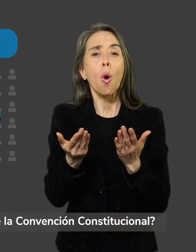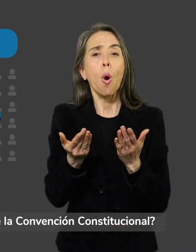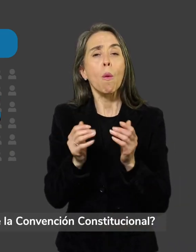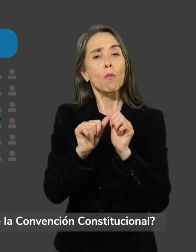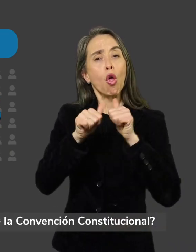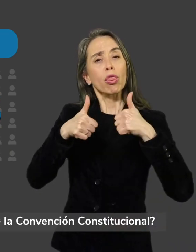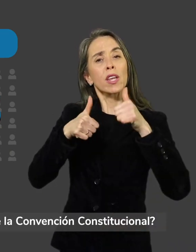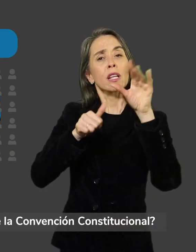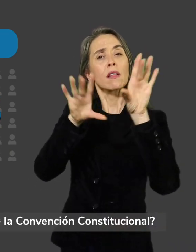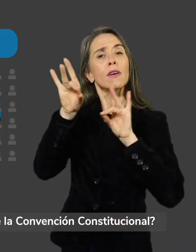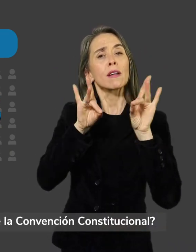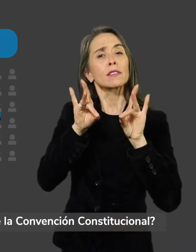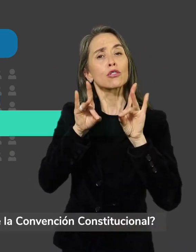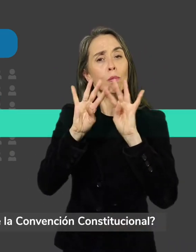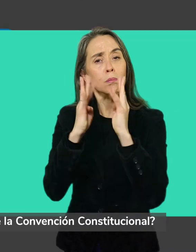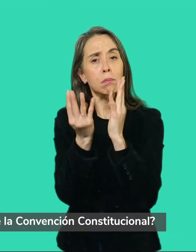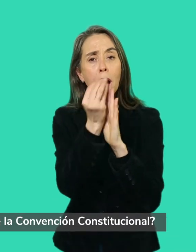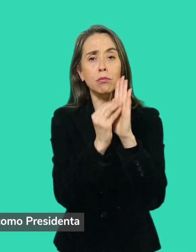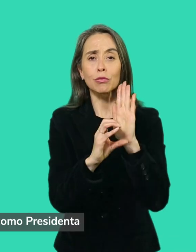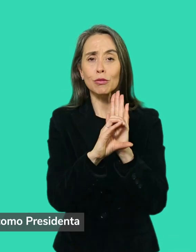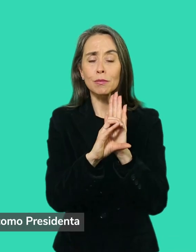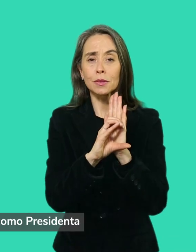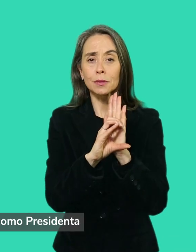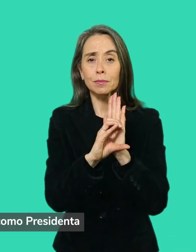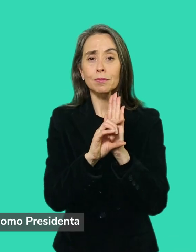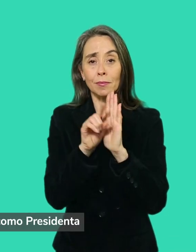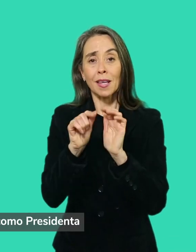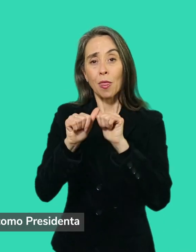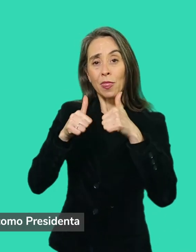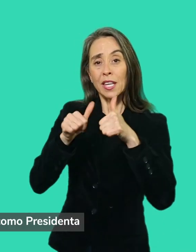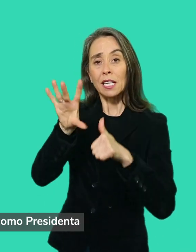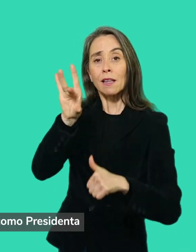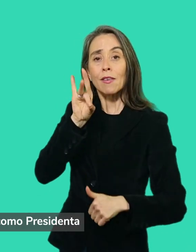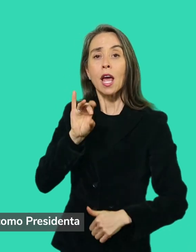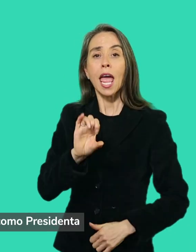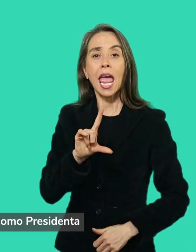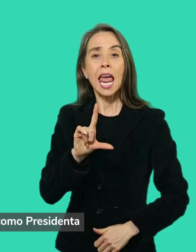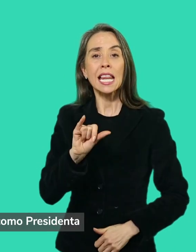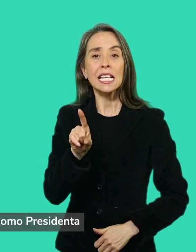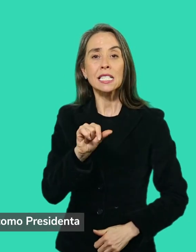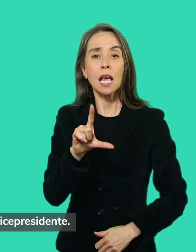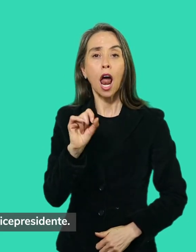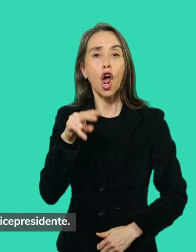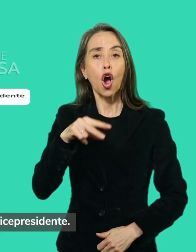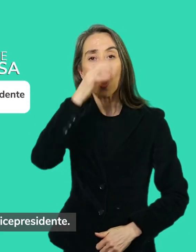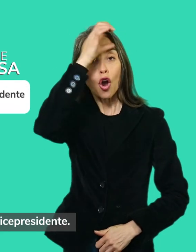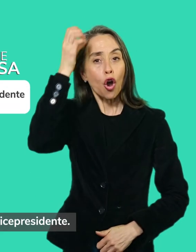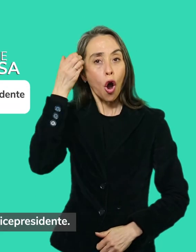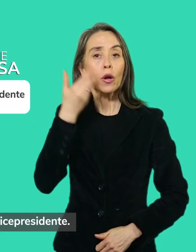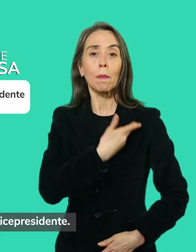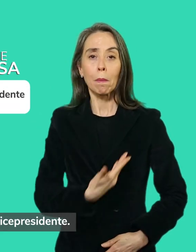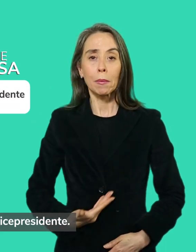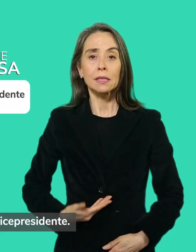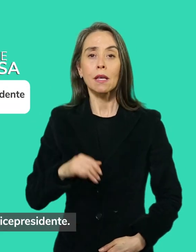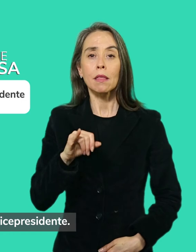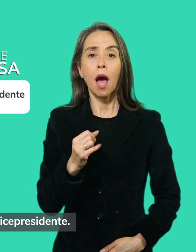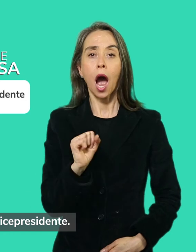directiva de la Convención? Se eligió a Elisa Loncón como presidenta y a Jaime Bassa como vicepresidente.